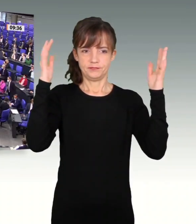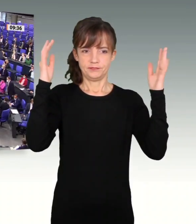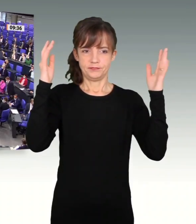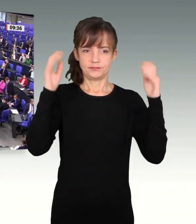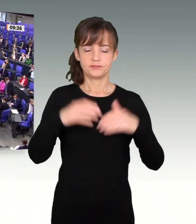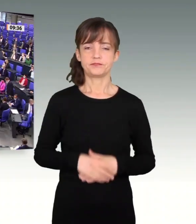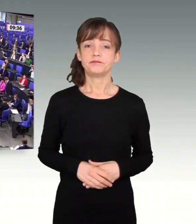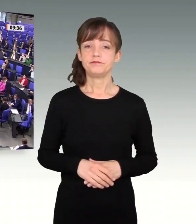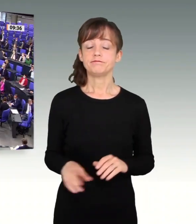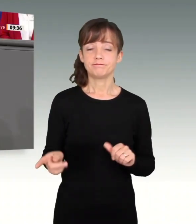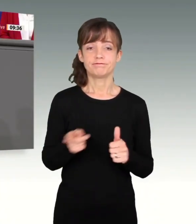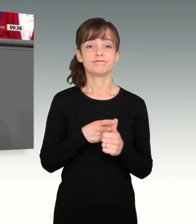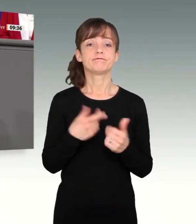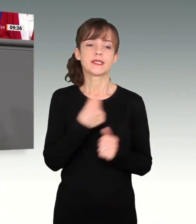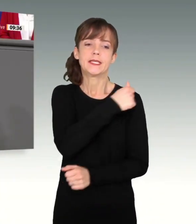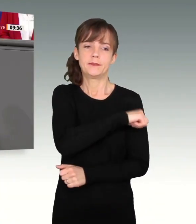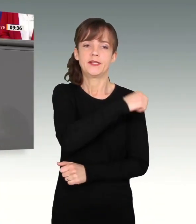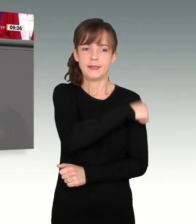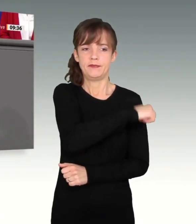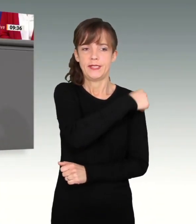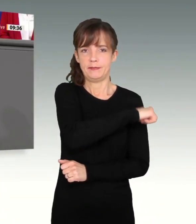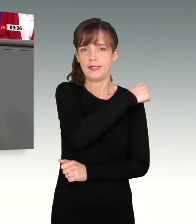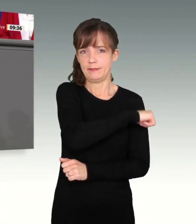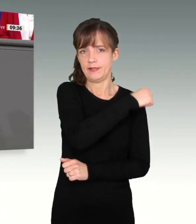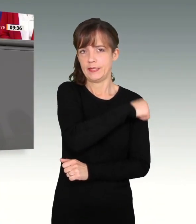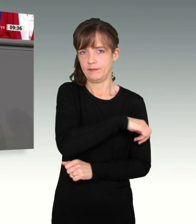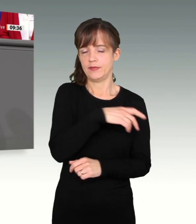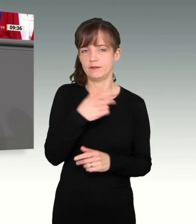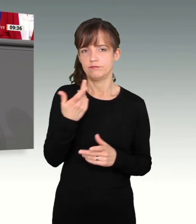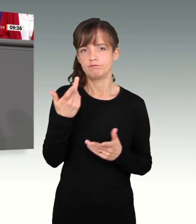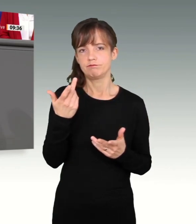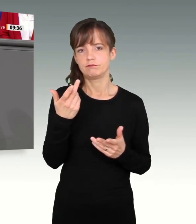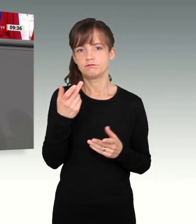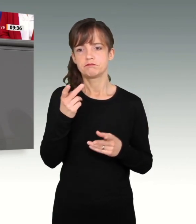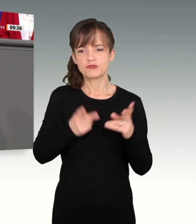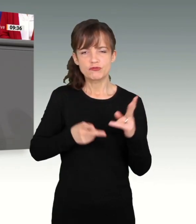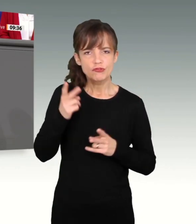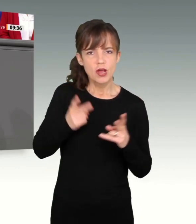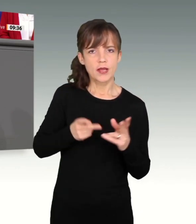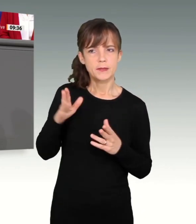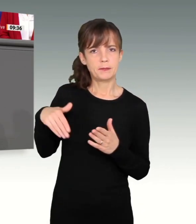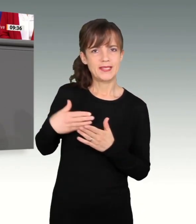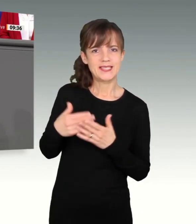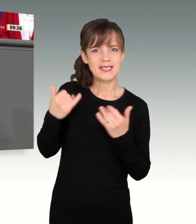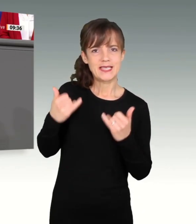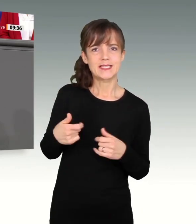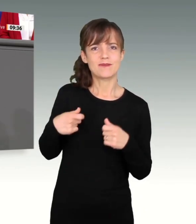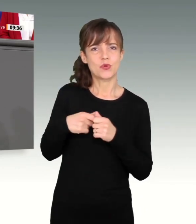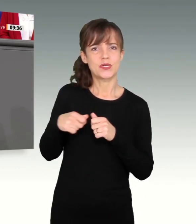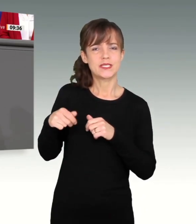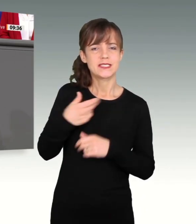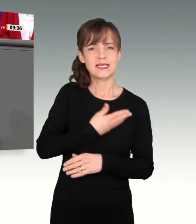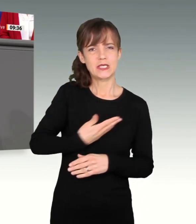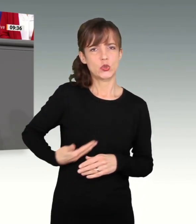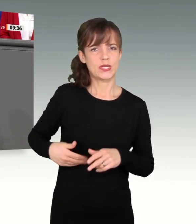Als erstes natürlich durch Impfen, Impfen, Impfen. Deswegen ist es besonders bedauerlich, dass anscheinend der bisherige Gesundheitsminister der